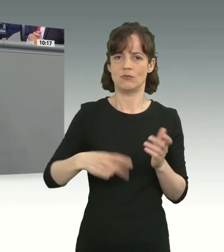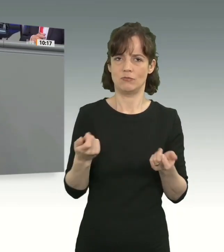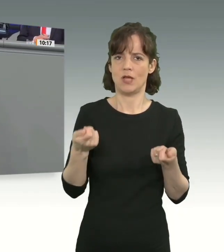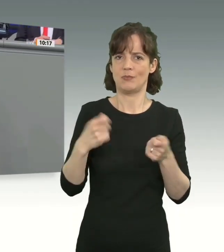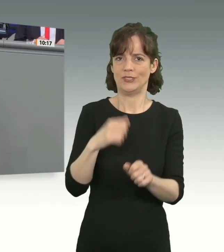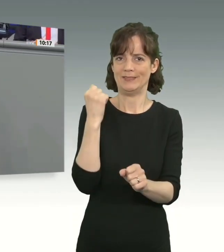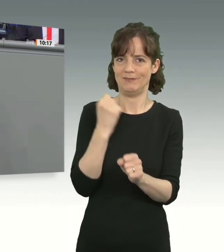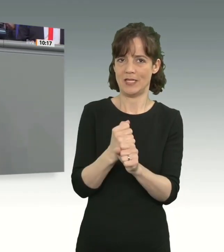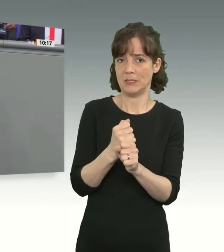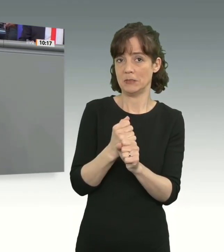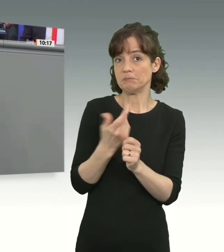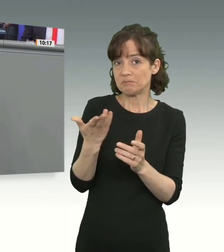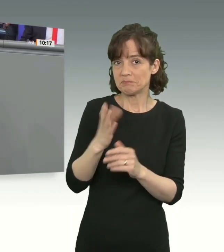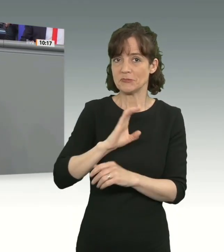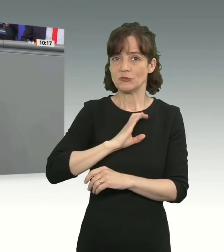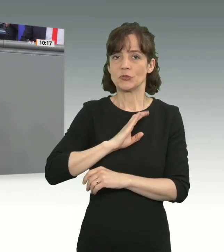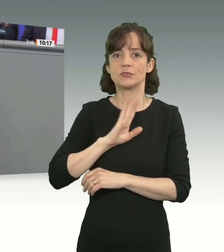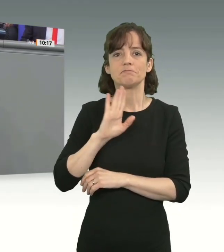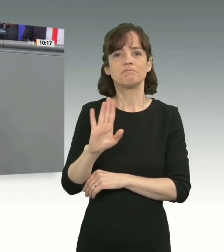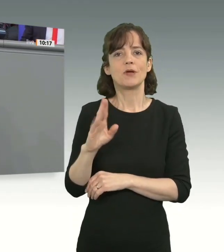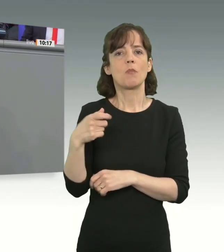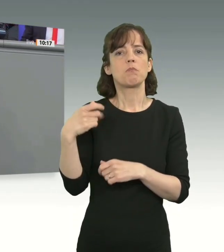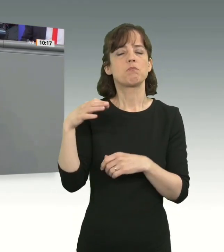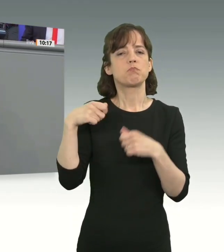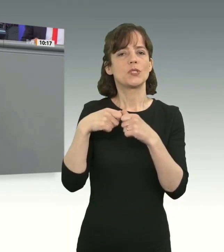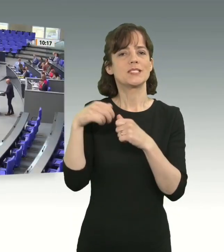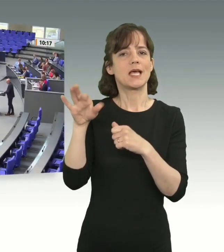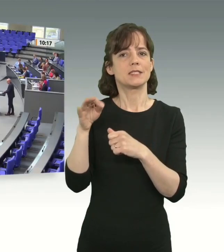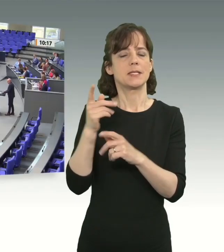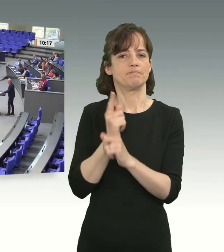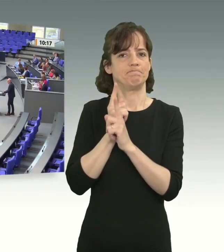Da haben Sie die Gelegenheit, Ihrem Bundeskanzler zur Seite zu springen.